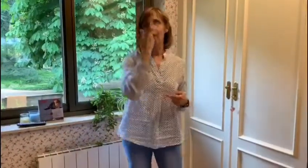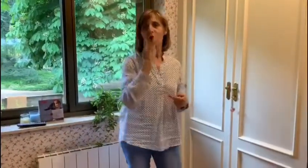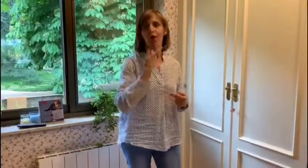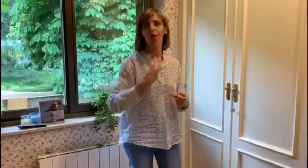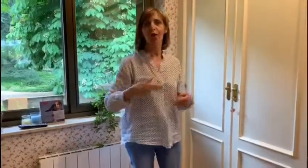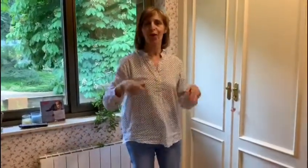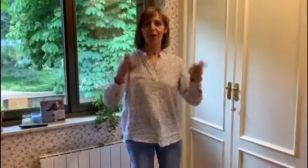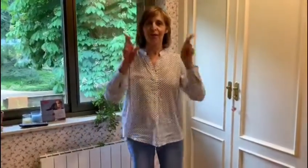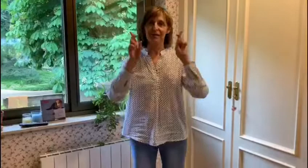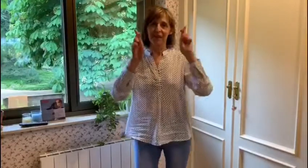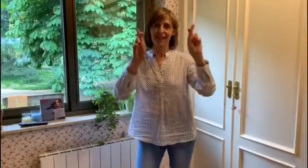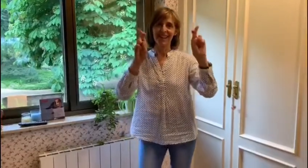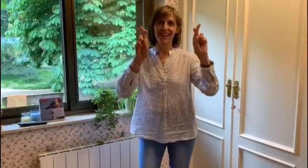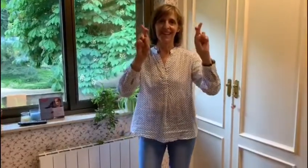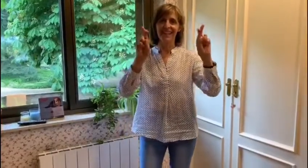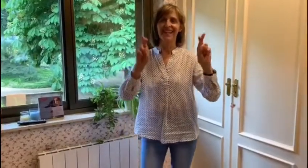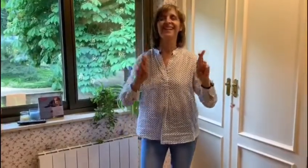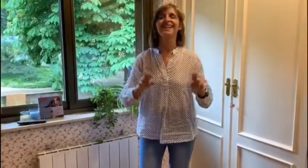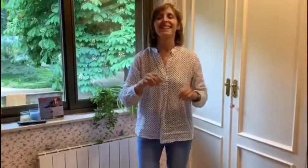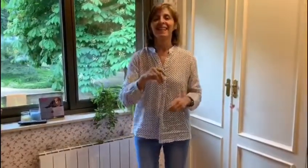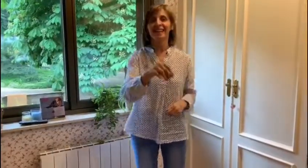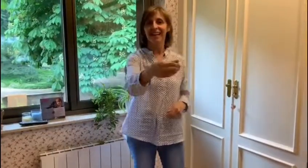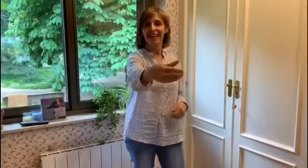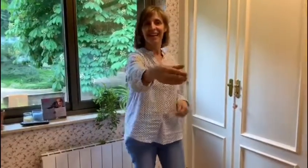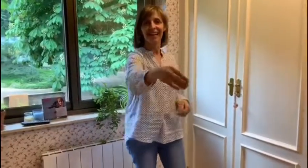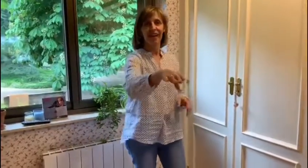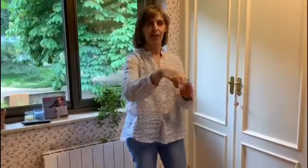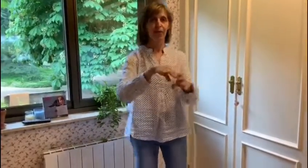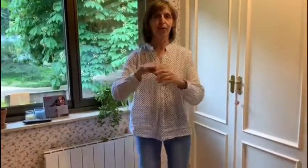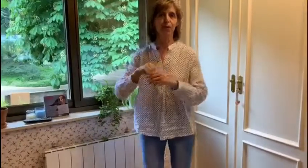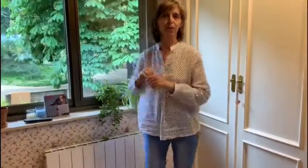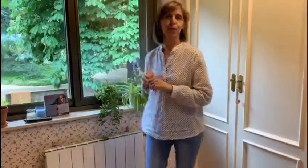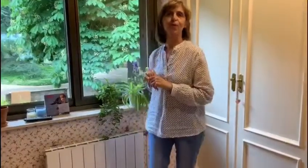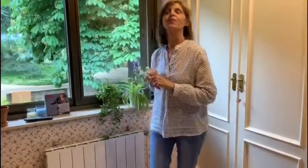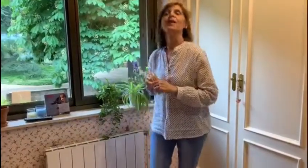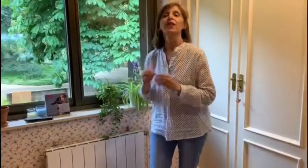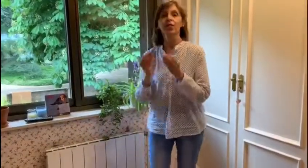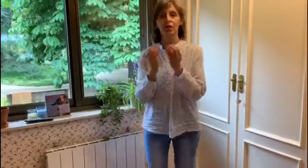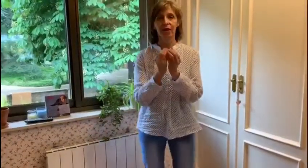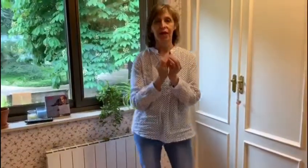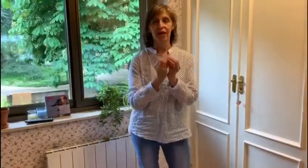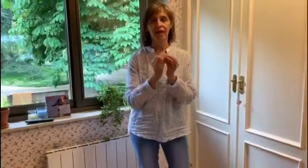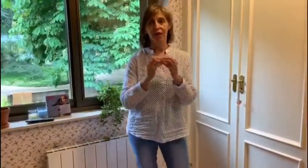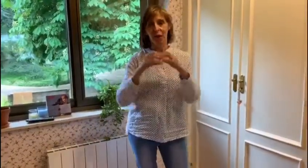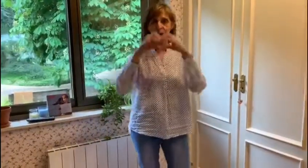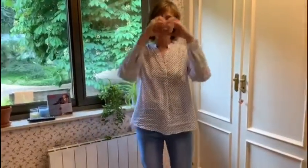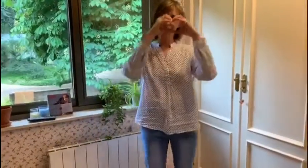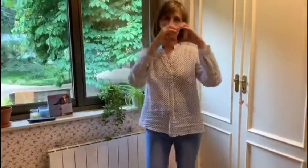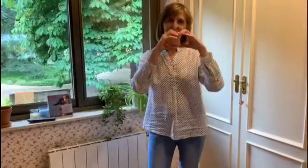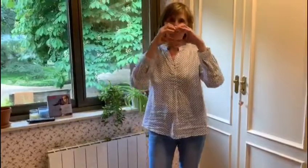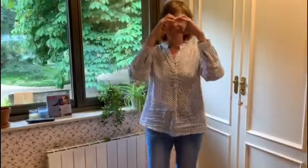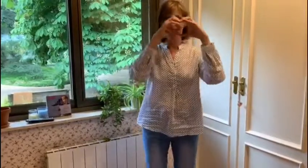color esperanza Tentar al futuro con el corazón